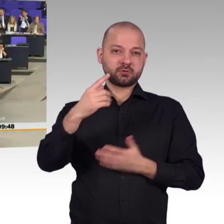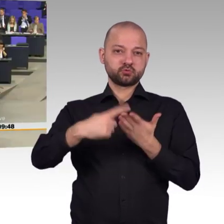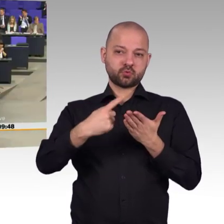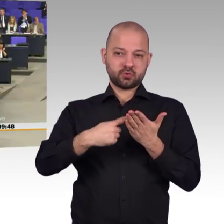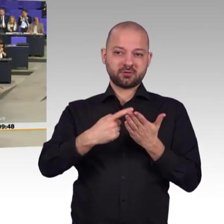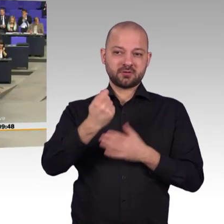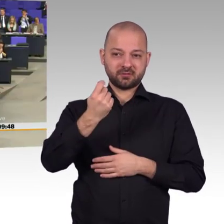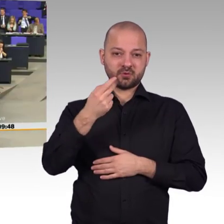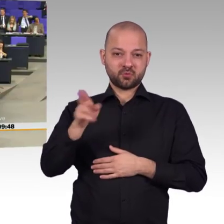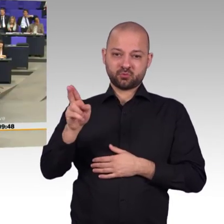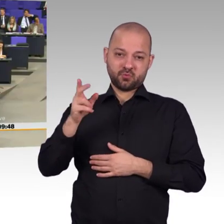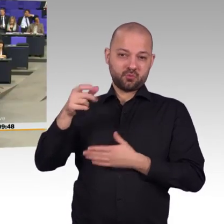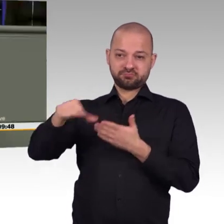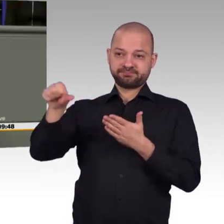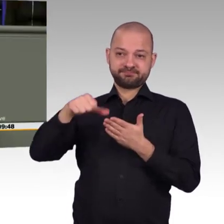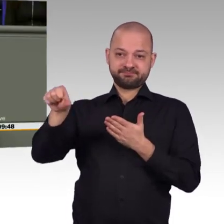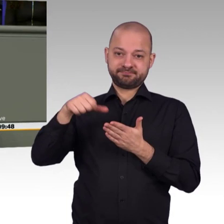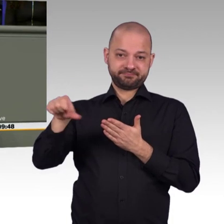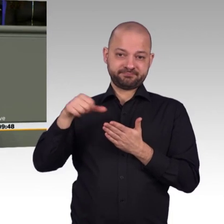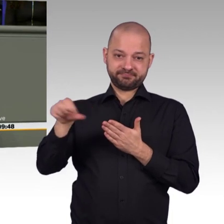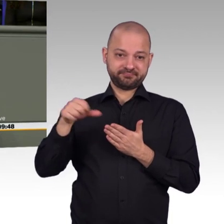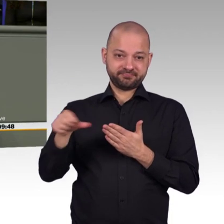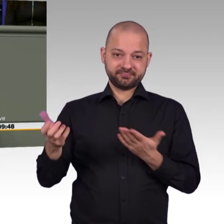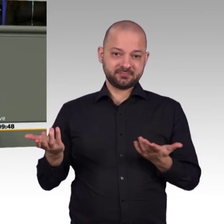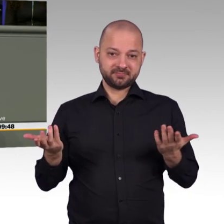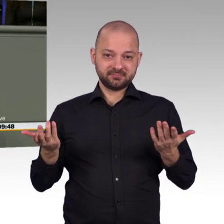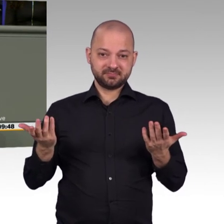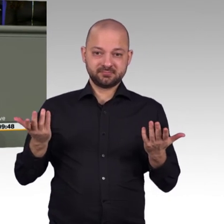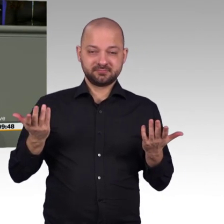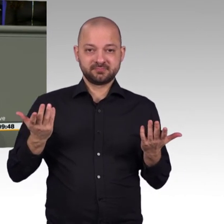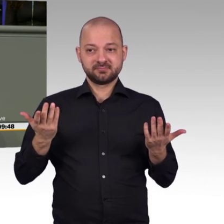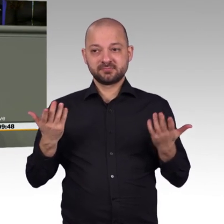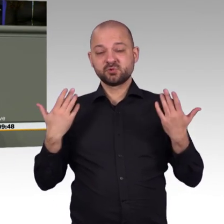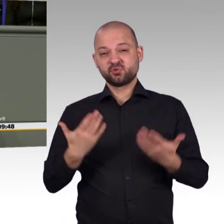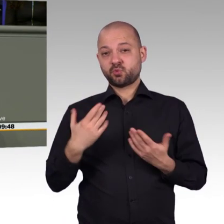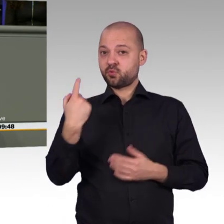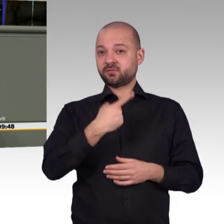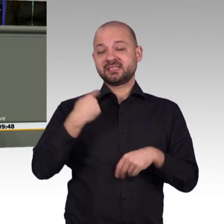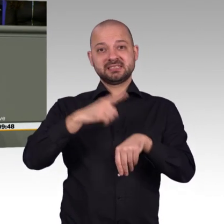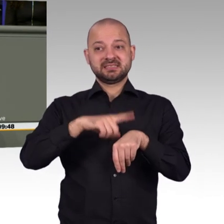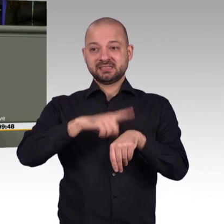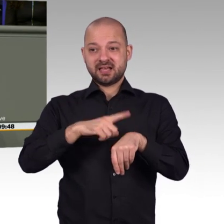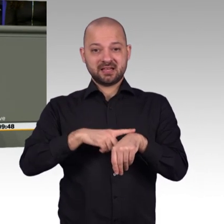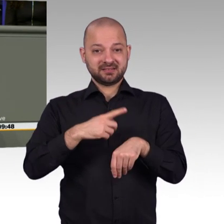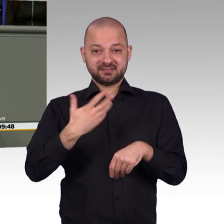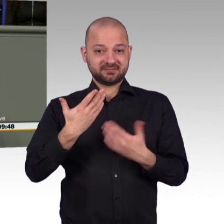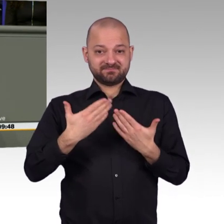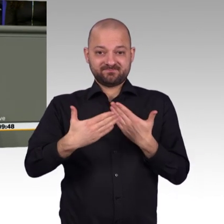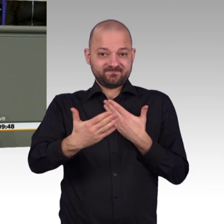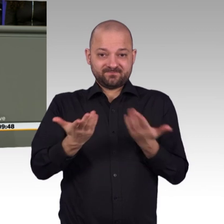Meine Damen und Herren, ich komme zum Schluss. Die Regierung muss nun endlich den Mut aufbringen, mit den Bürgern in den Diskurs zu gehen. Und sie darf auch mal